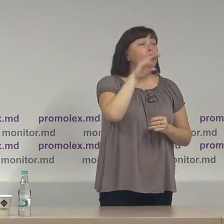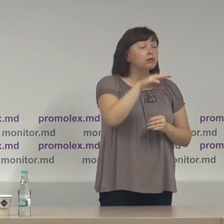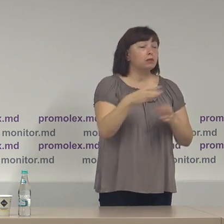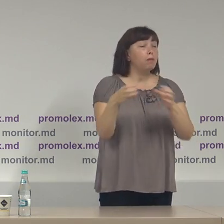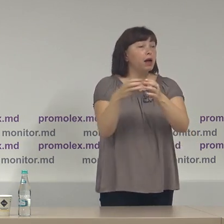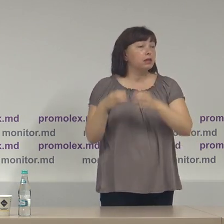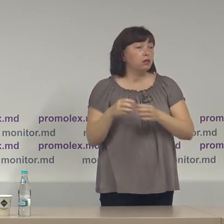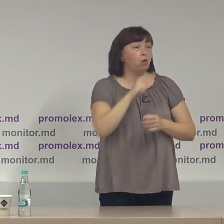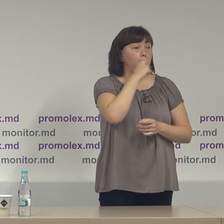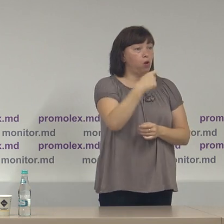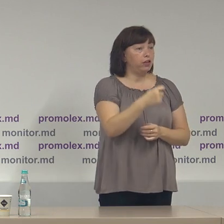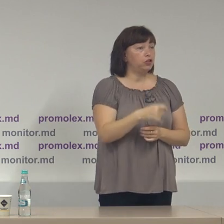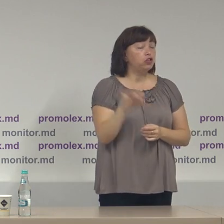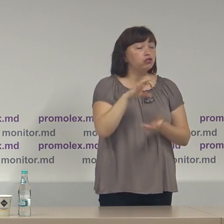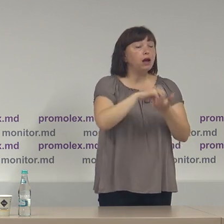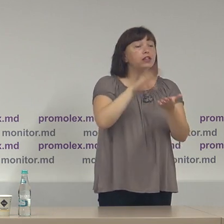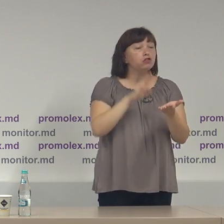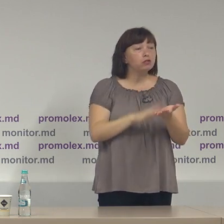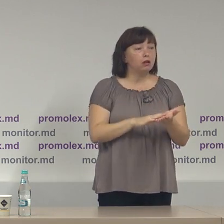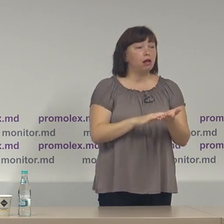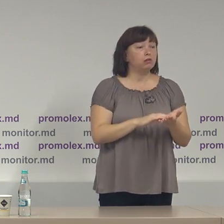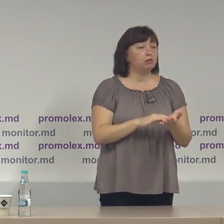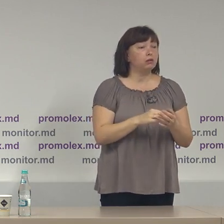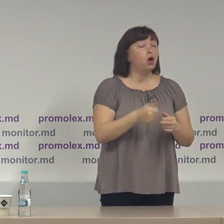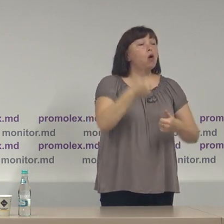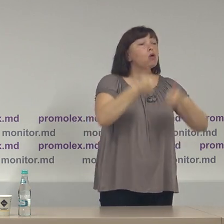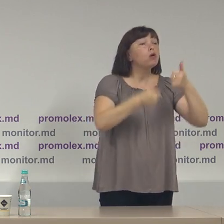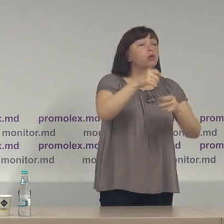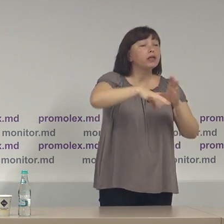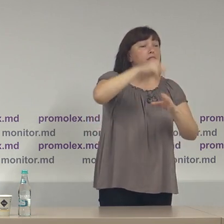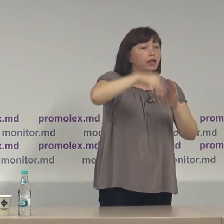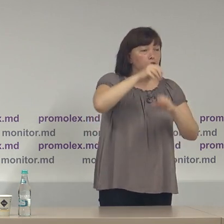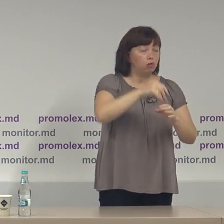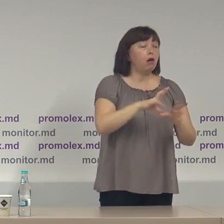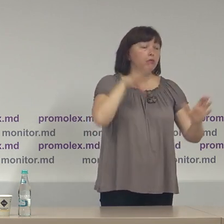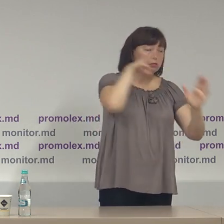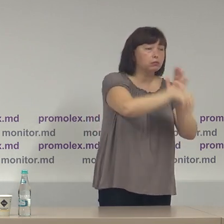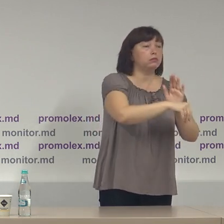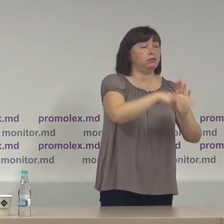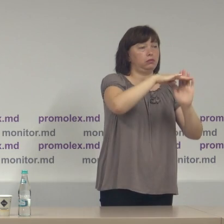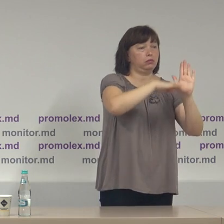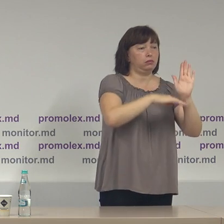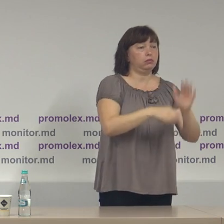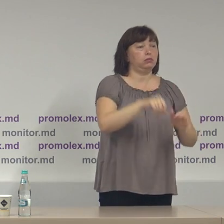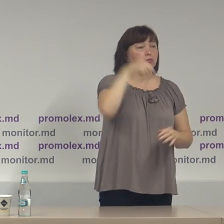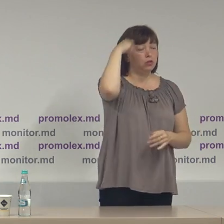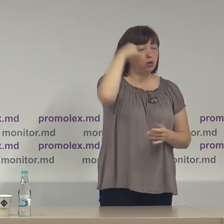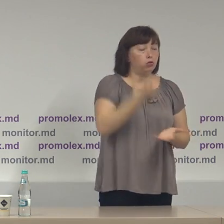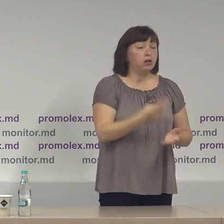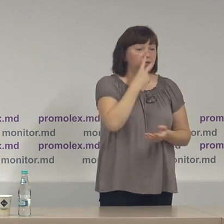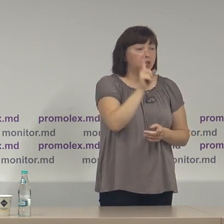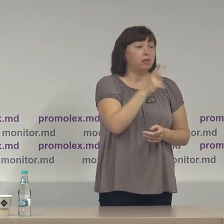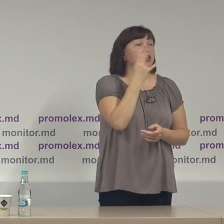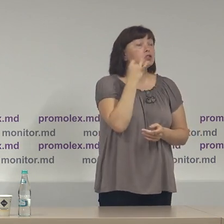și a înregistrat concurenții electorali în cursul. Deci, vedem că Comisie Electorală